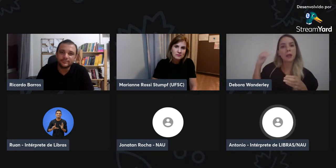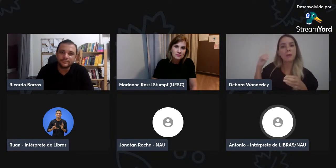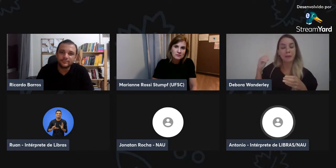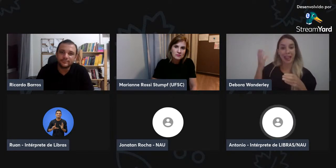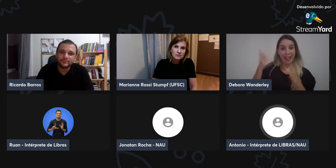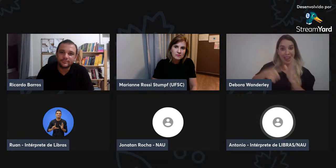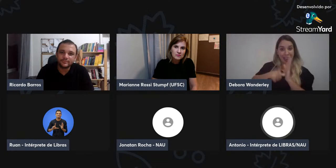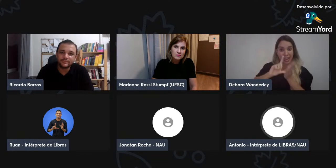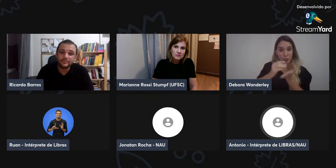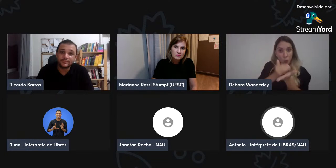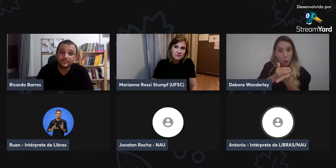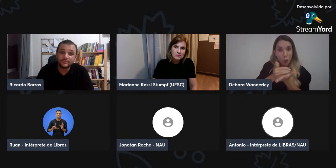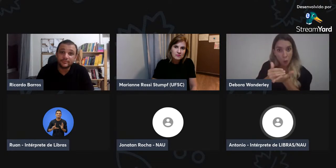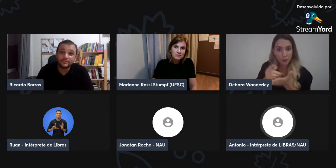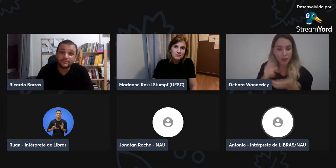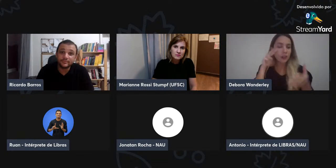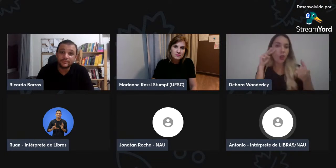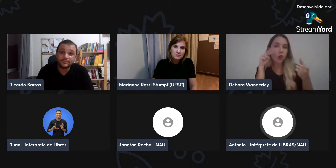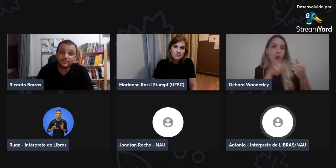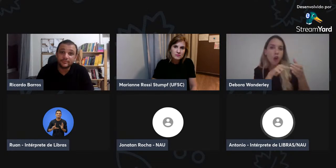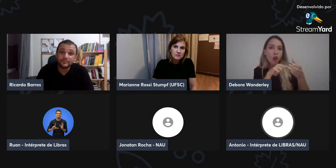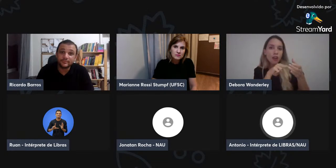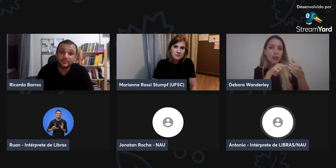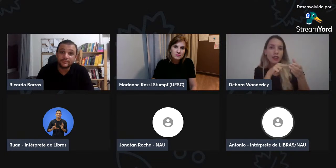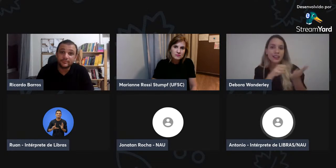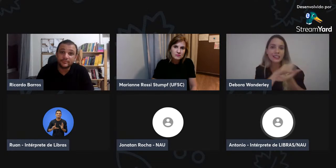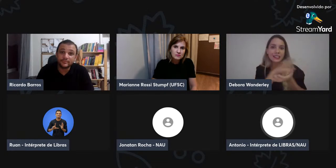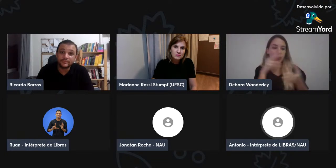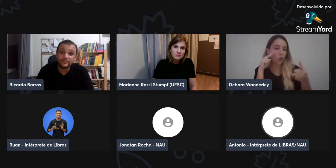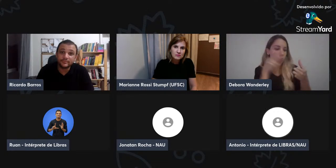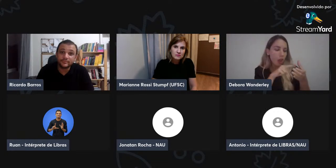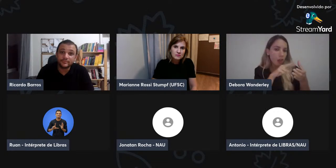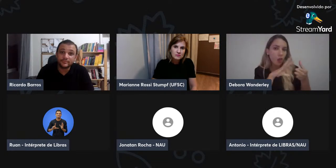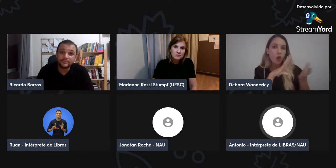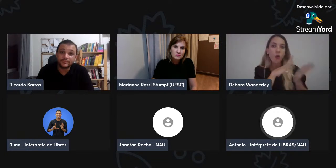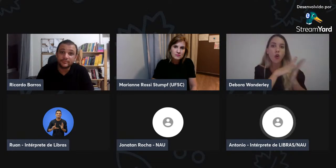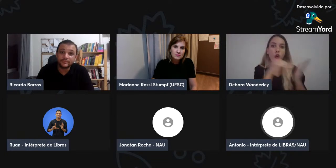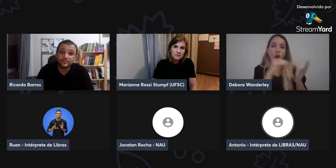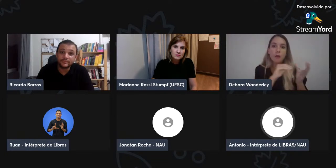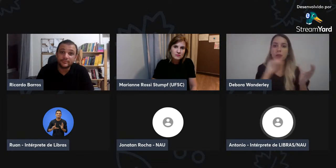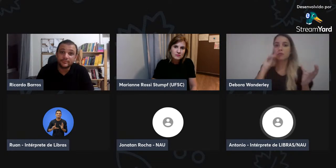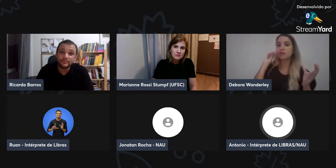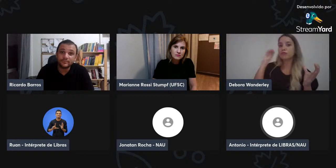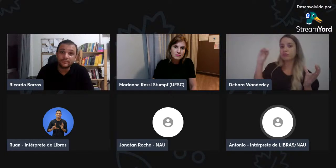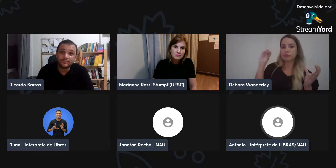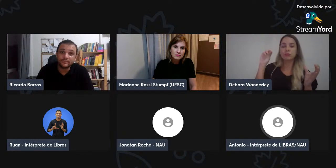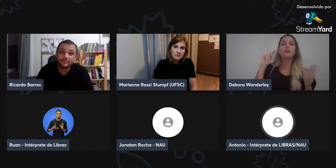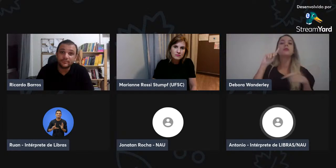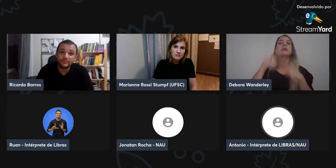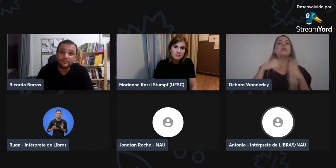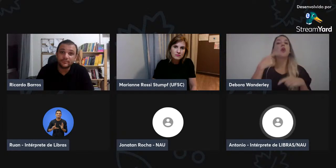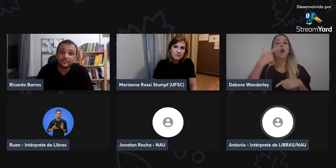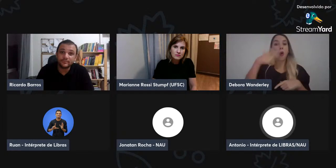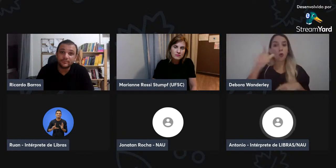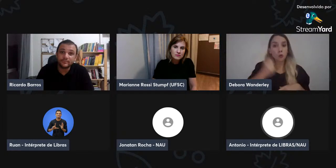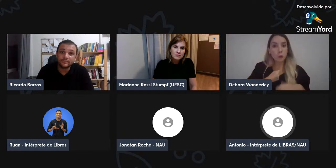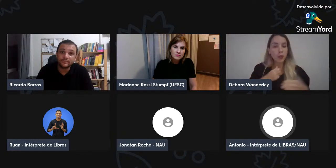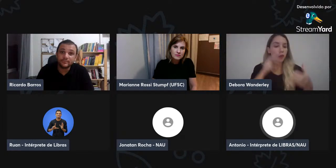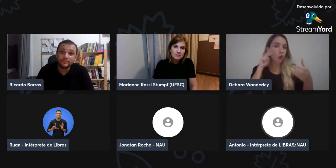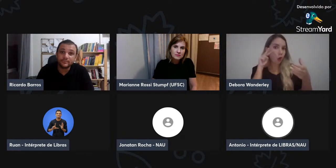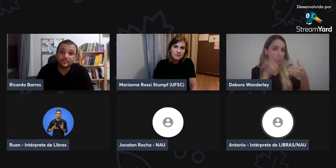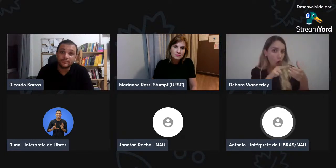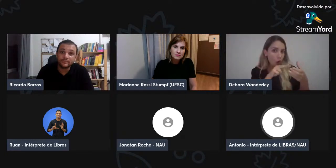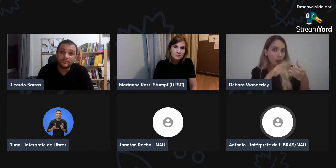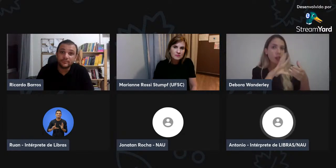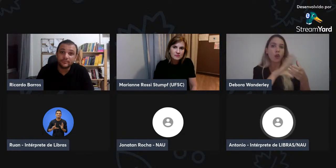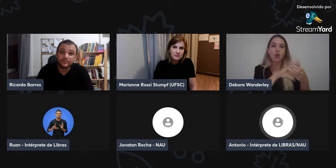e tudo mais, mas aí a gente coloca algumas estratégias. Por exemplo, eles copiam, colocam